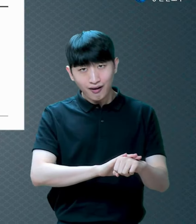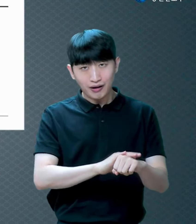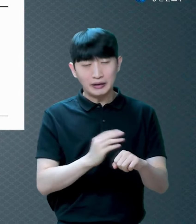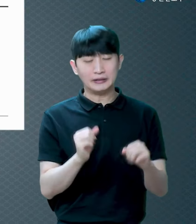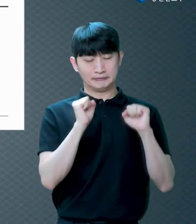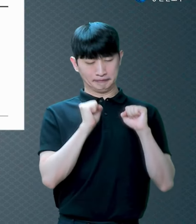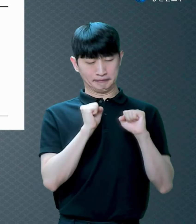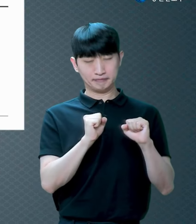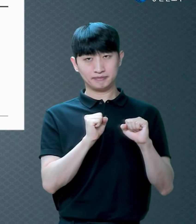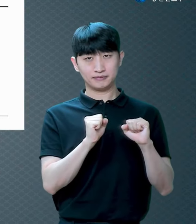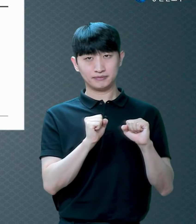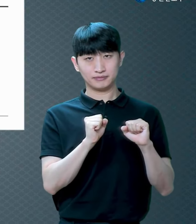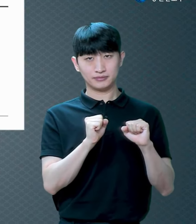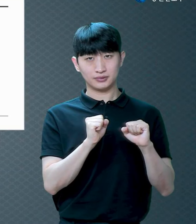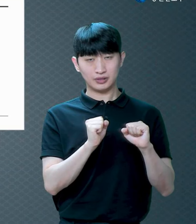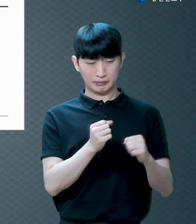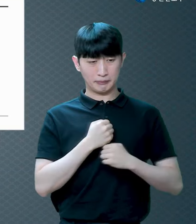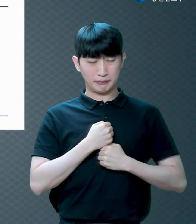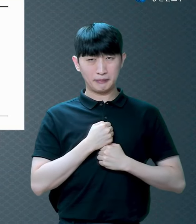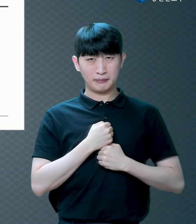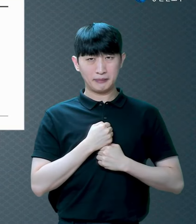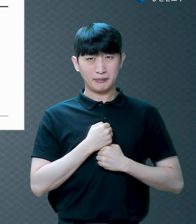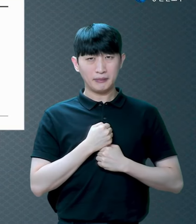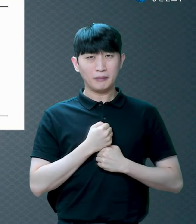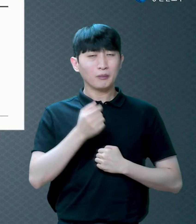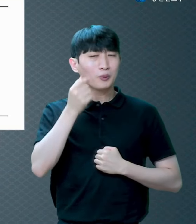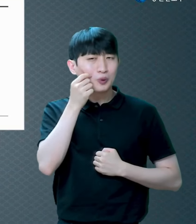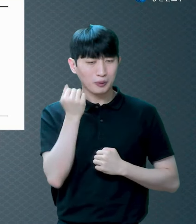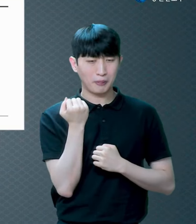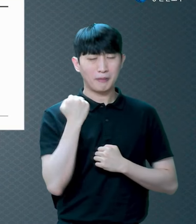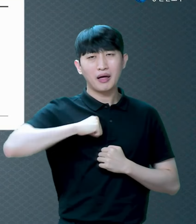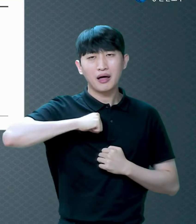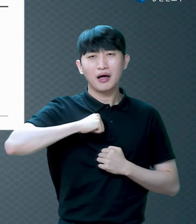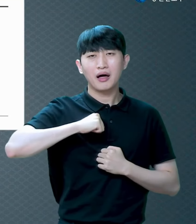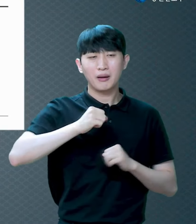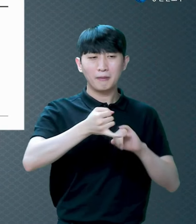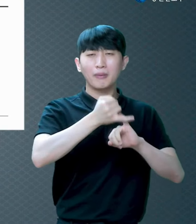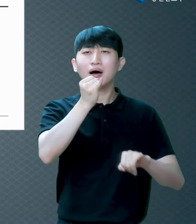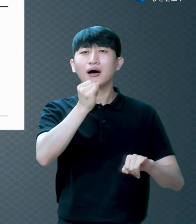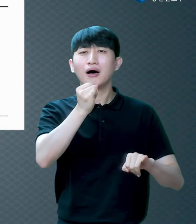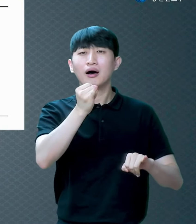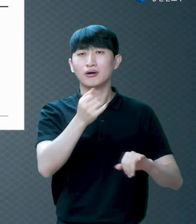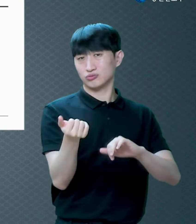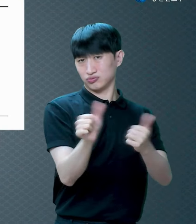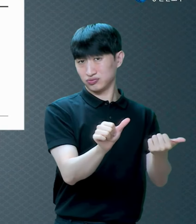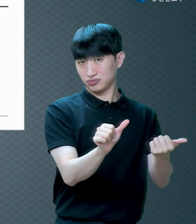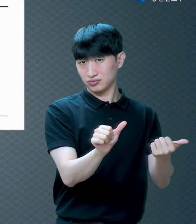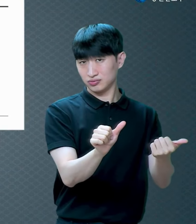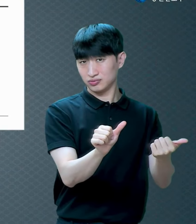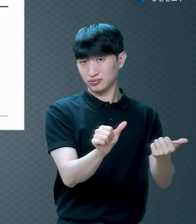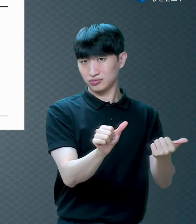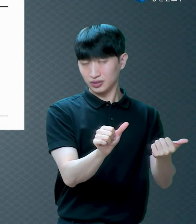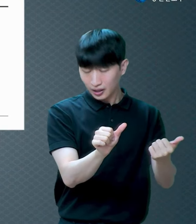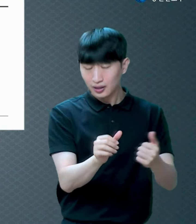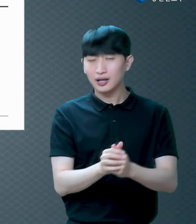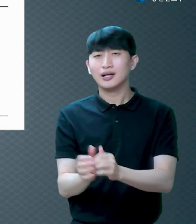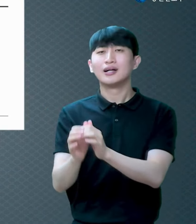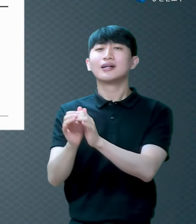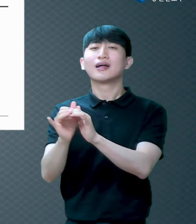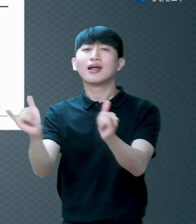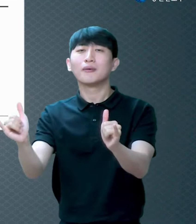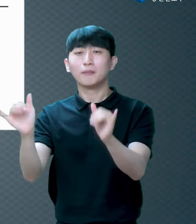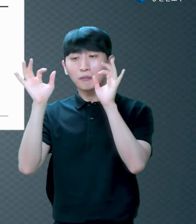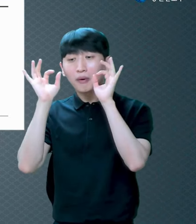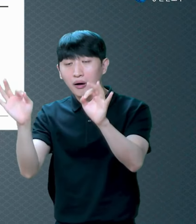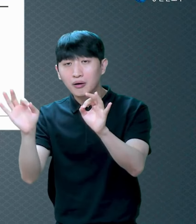거예요 율법 지킬 수 있는 사람이 있습니까 태어나서 늙어 죽을 때까지 거짓말 한